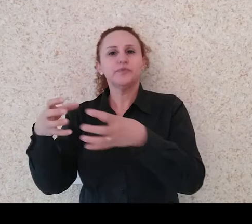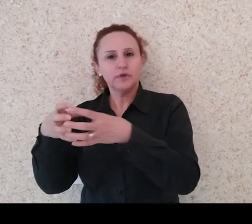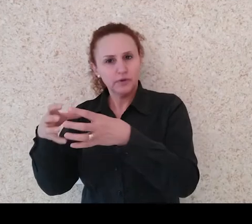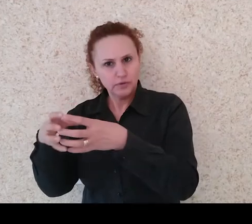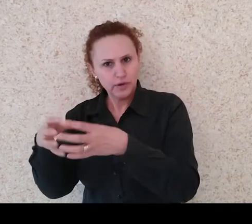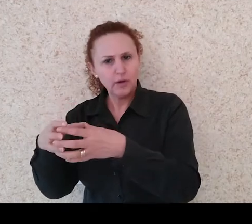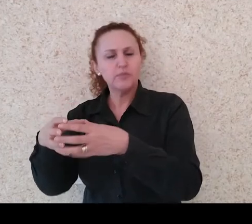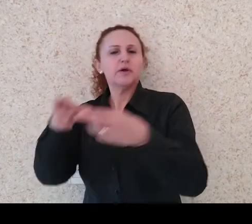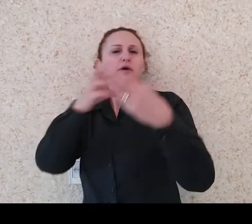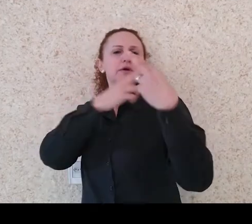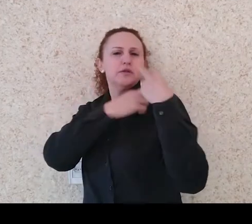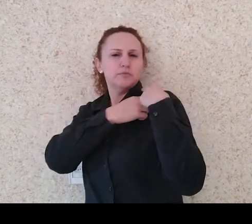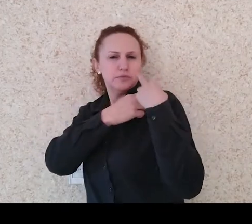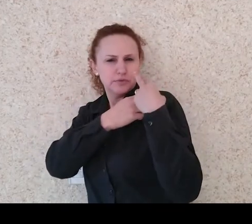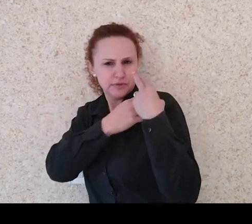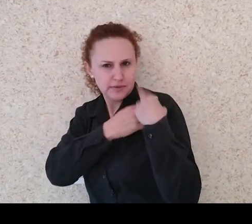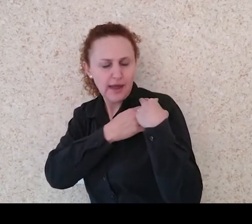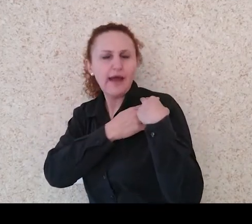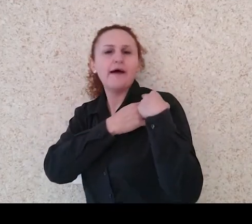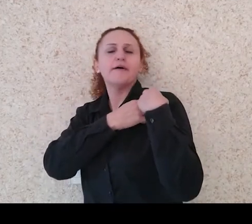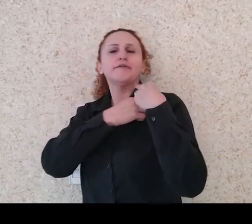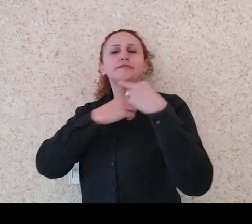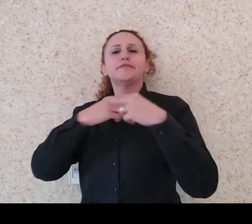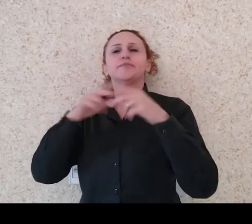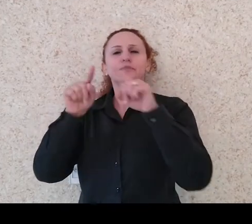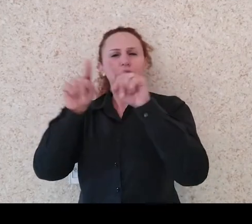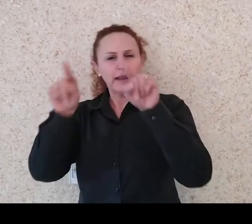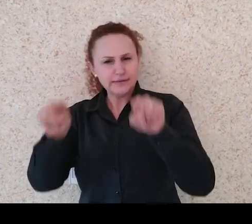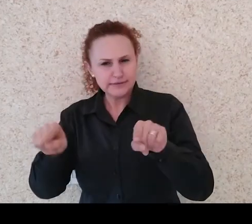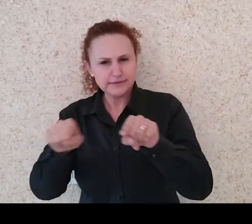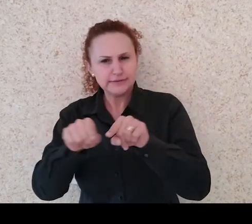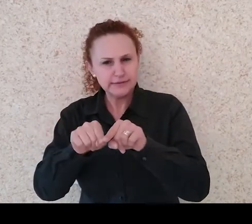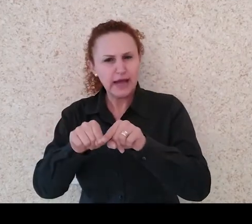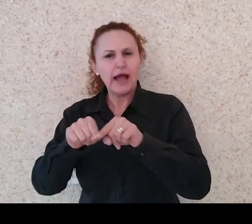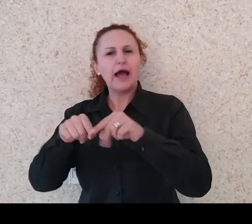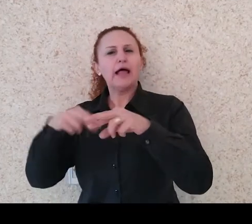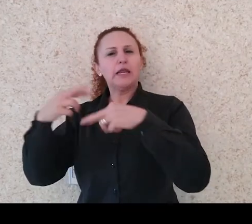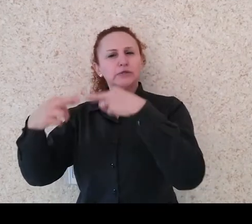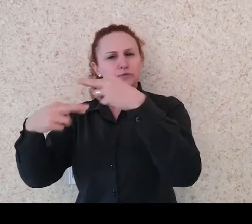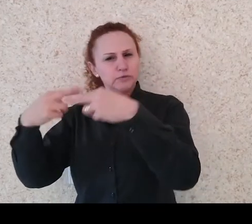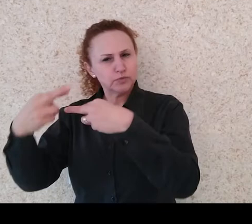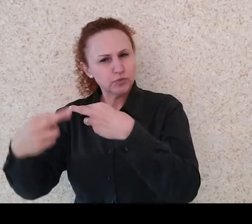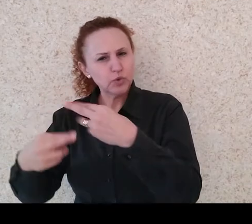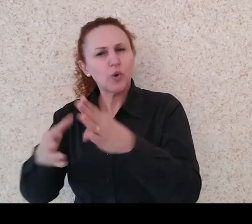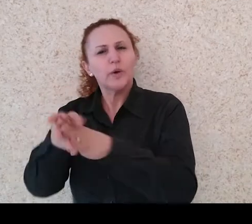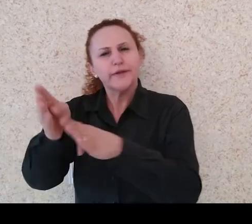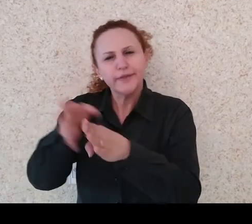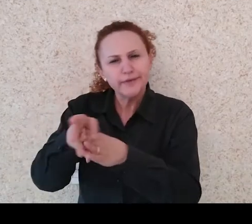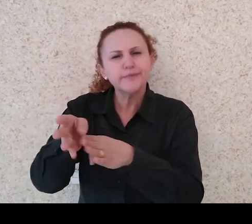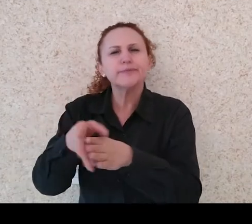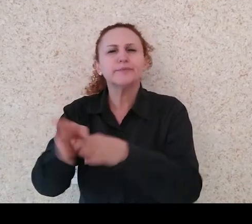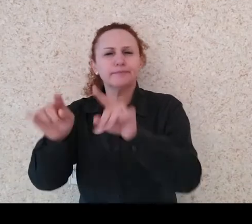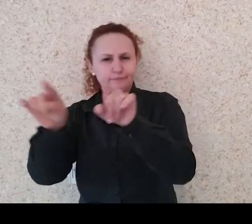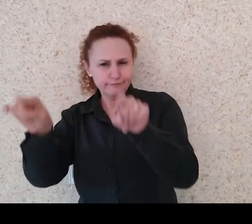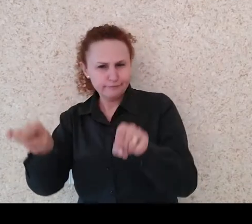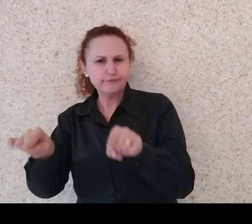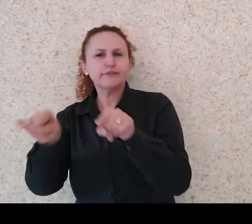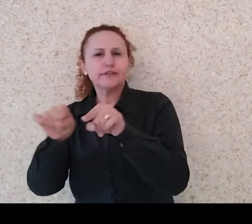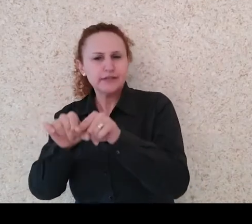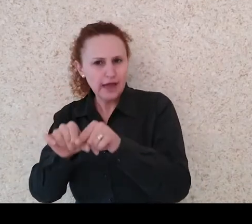recursos, por esse tipo de atendimento para trabalhar com orientações, enfim, toda a demanda que é necessária nessa